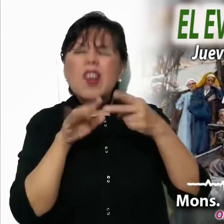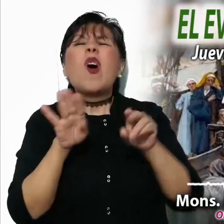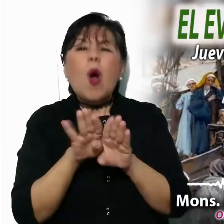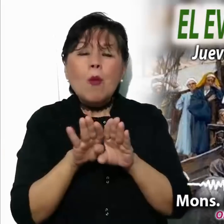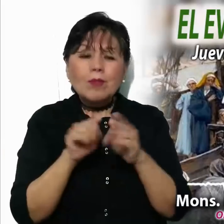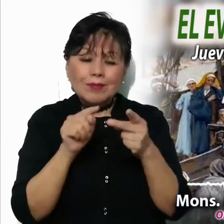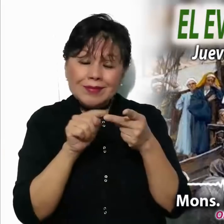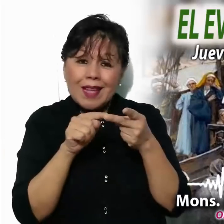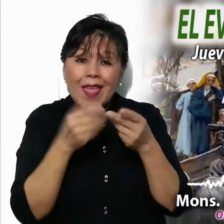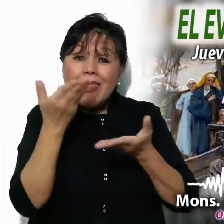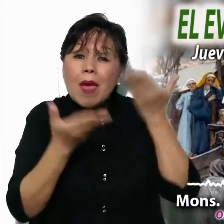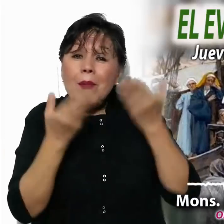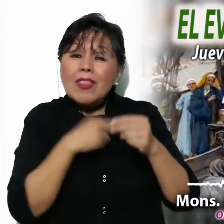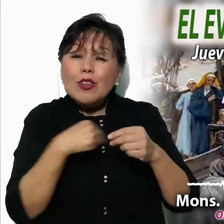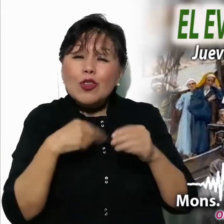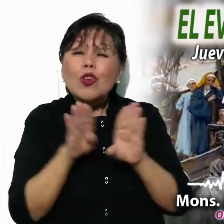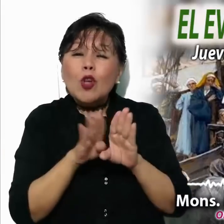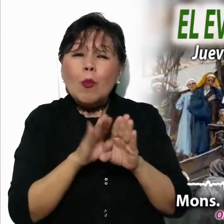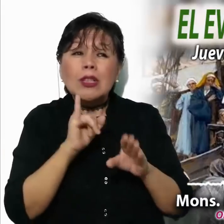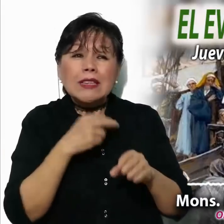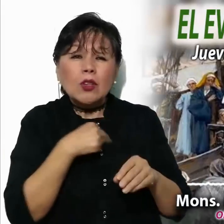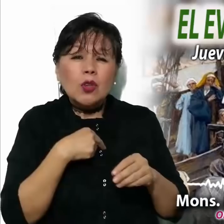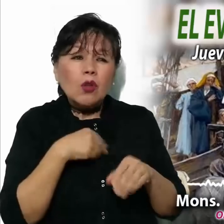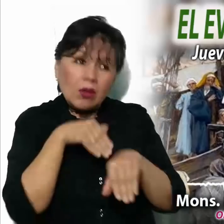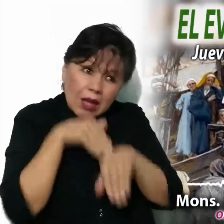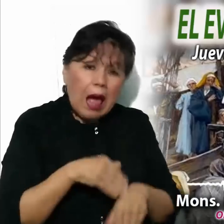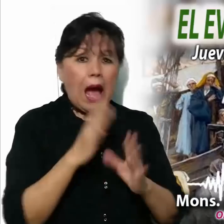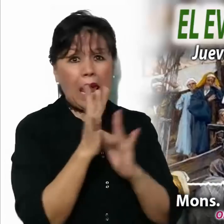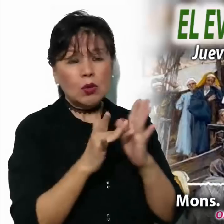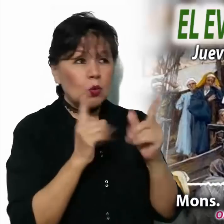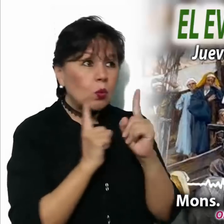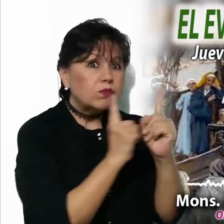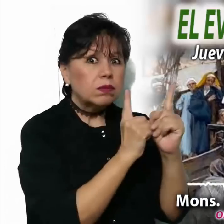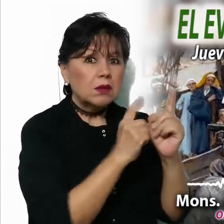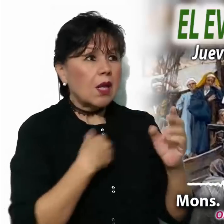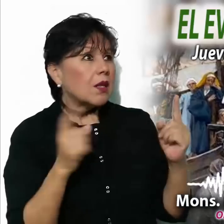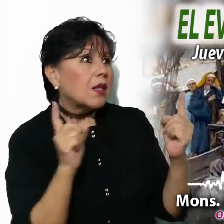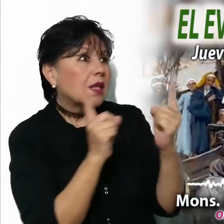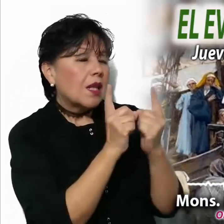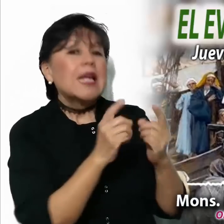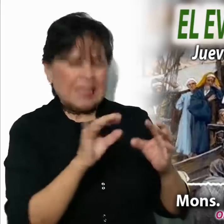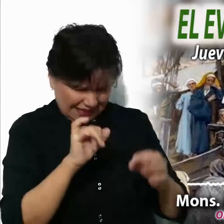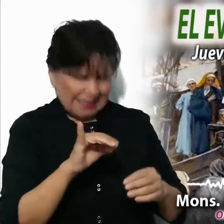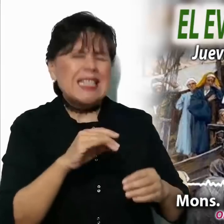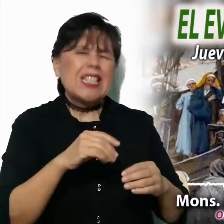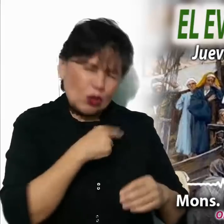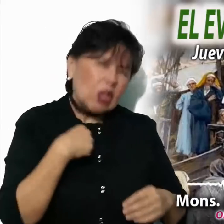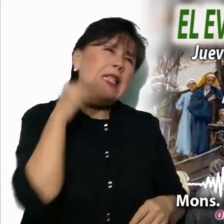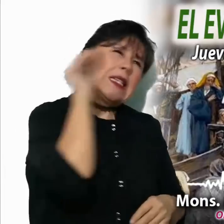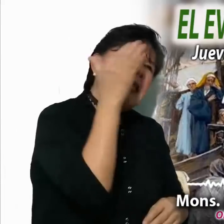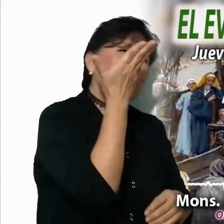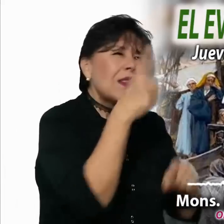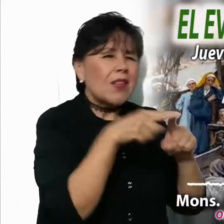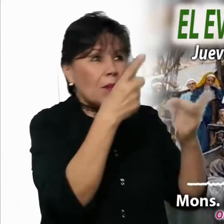relaciona con nuestro seguimiento a Jesús. Es agradable tener respuestas en milagros y